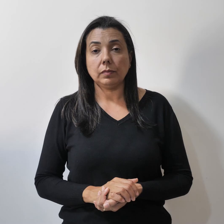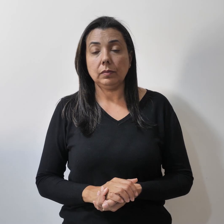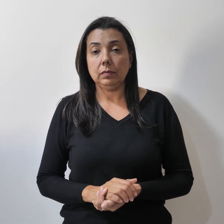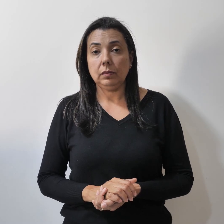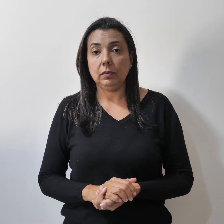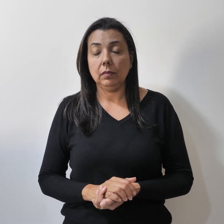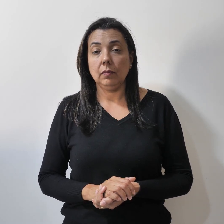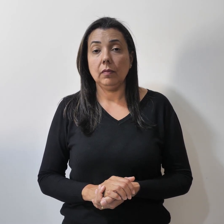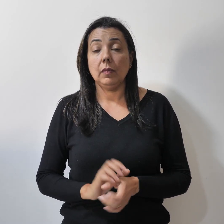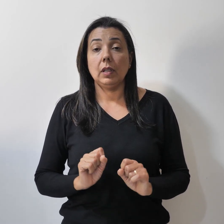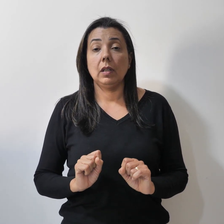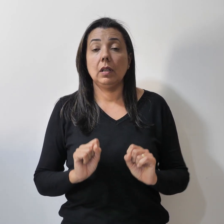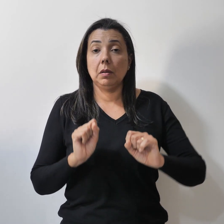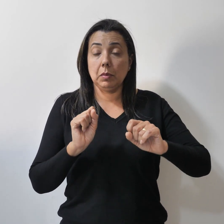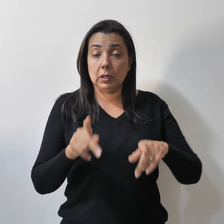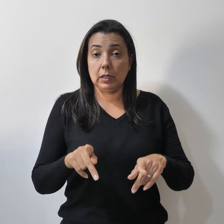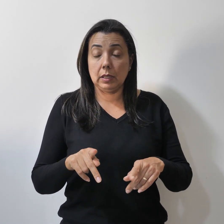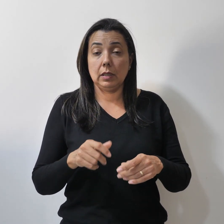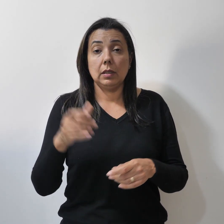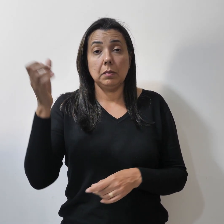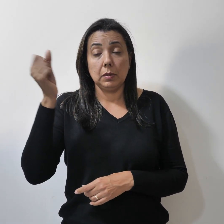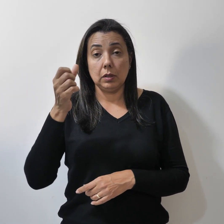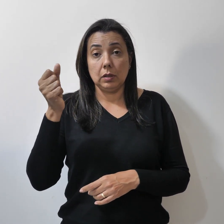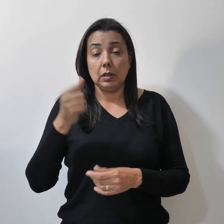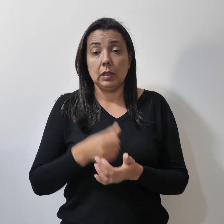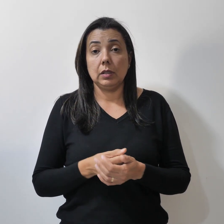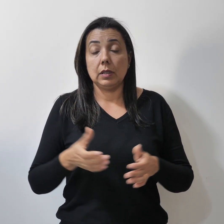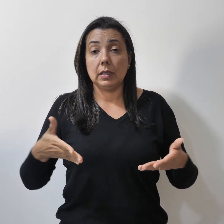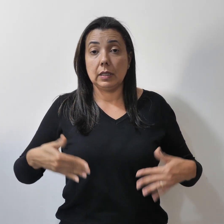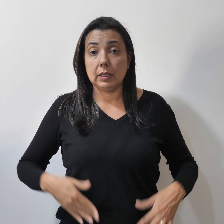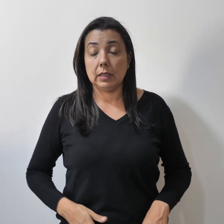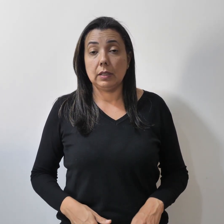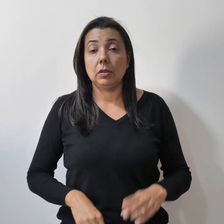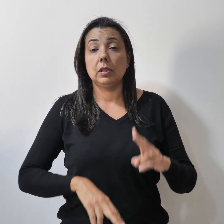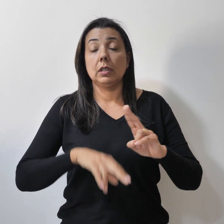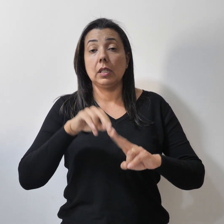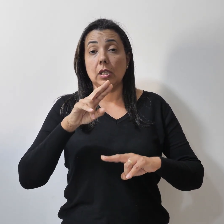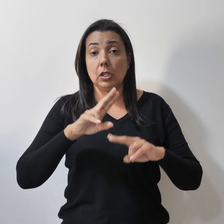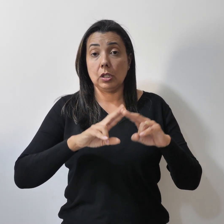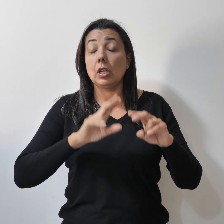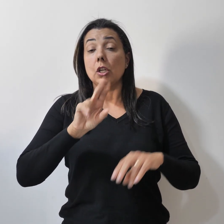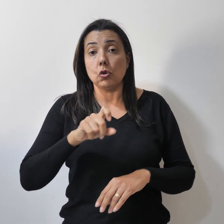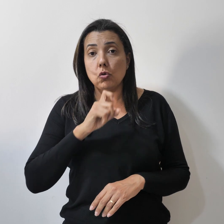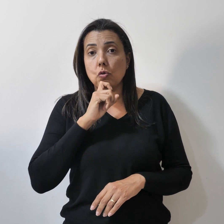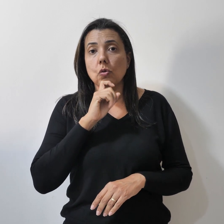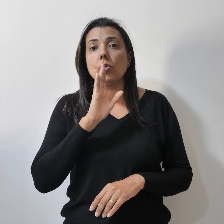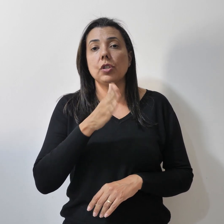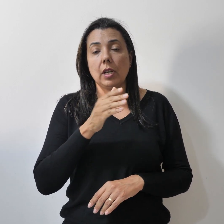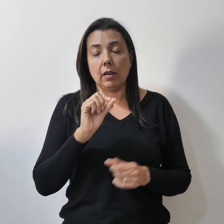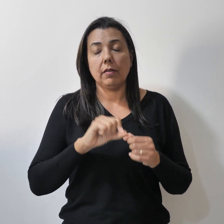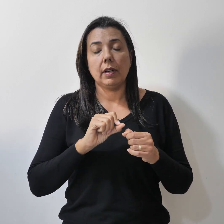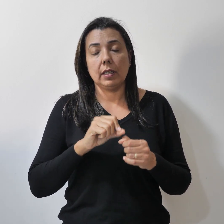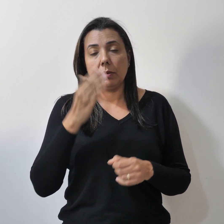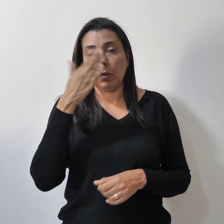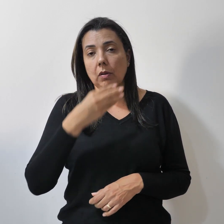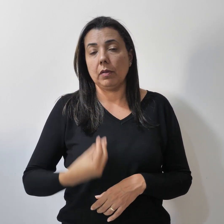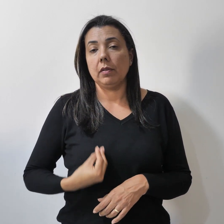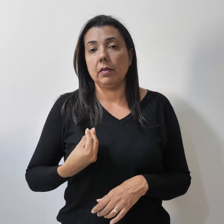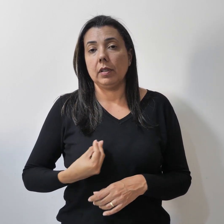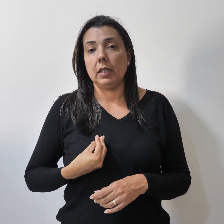Aposentados e pensionistas nascidos em julho, já façam a prova de vida. A prova